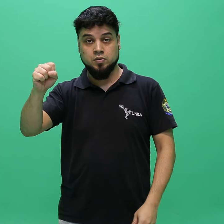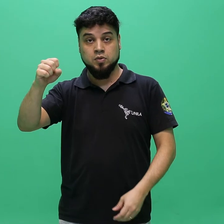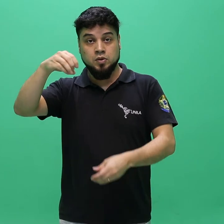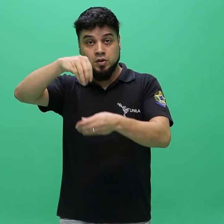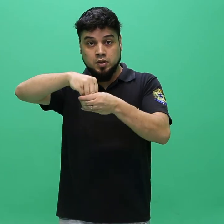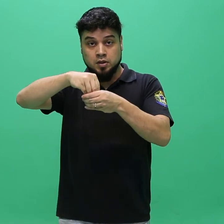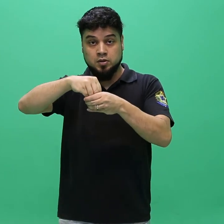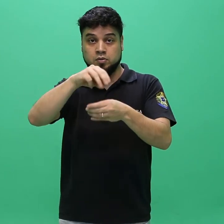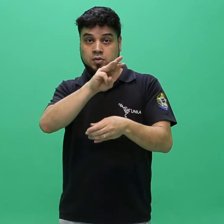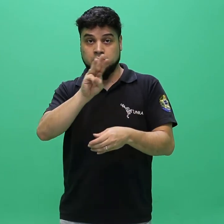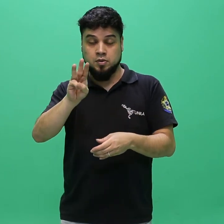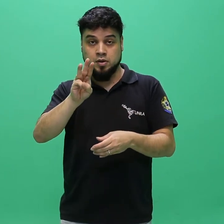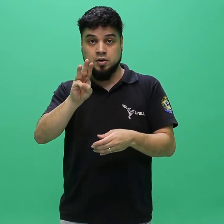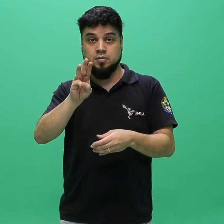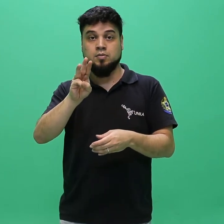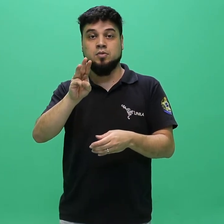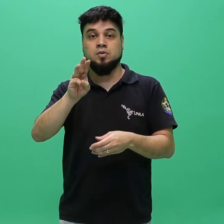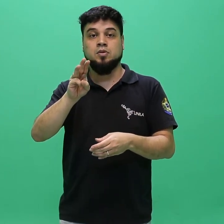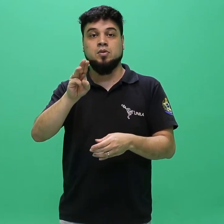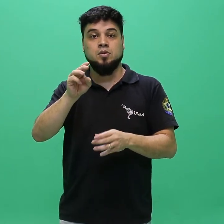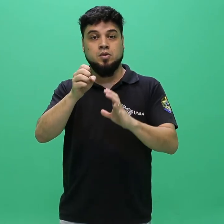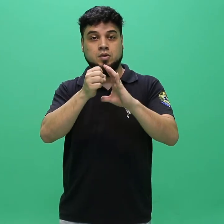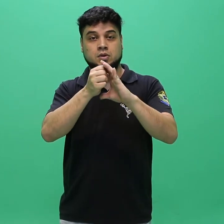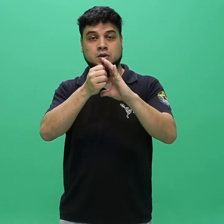elencado no anexo 1 do presente edital.